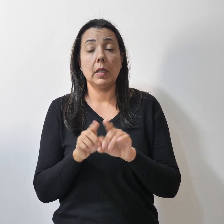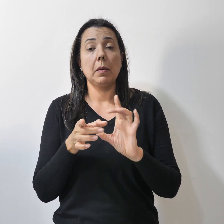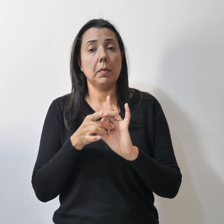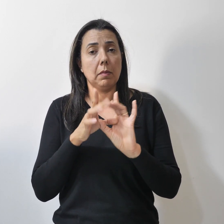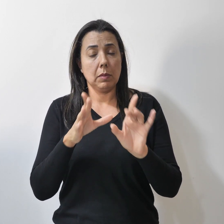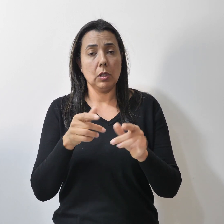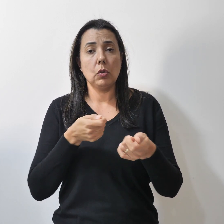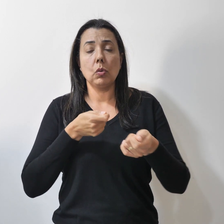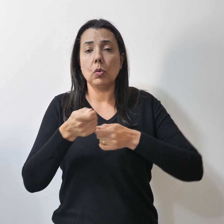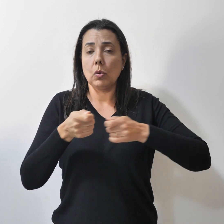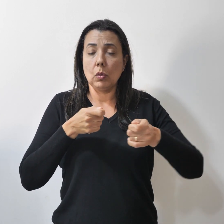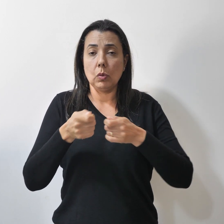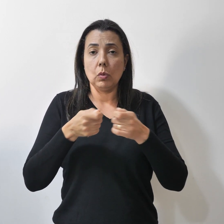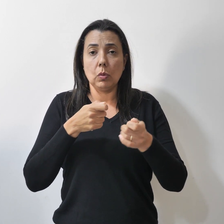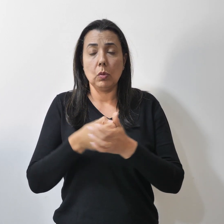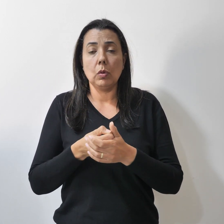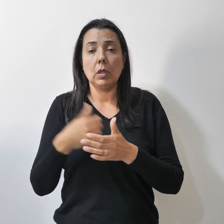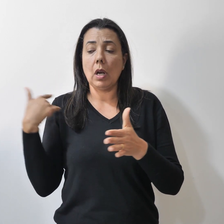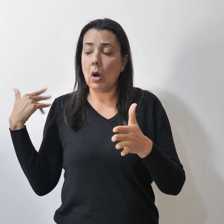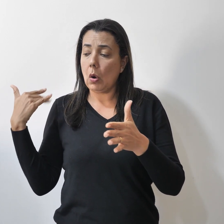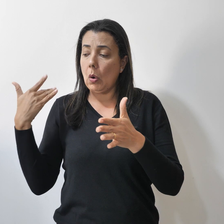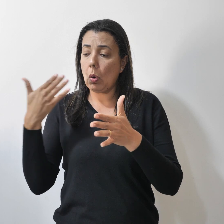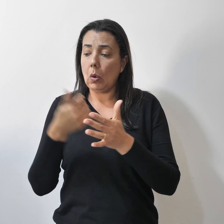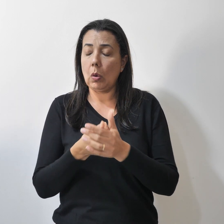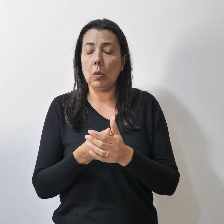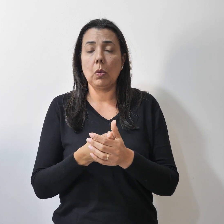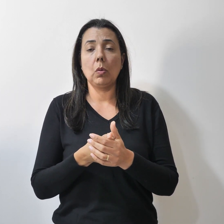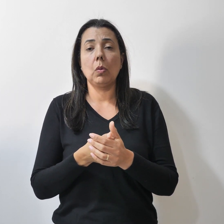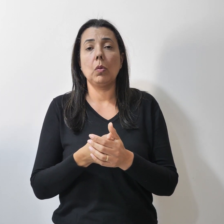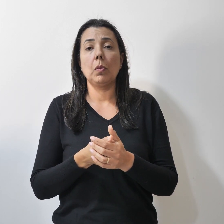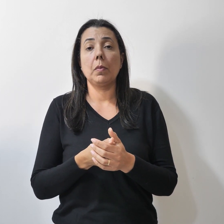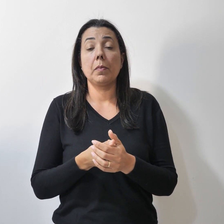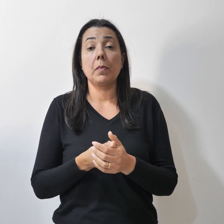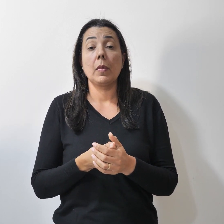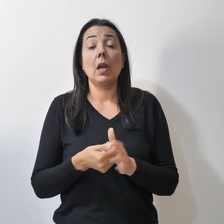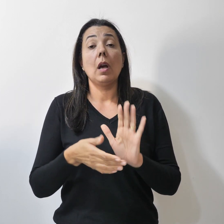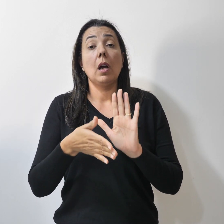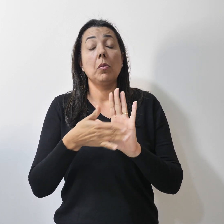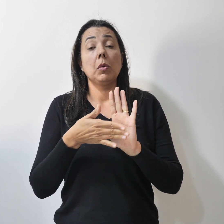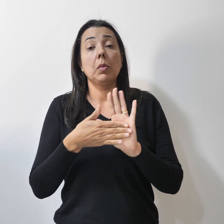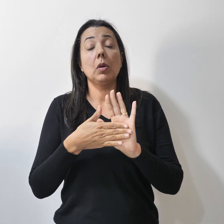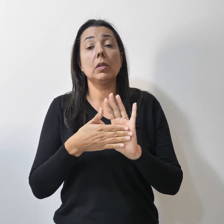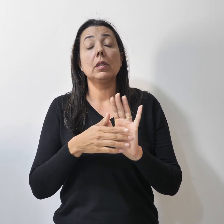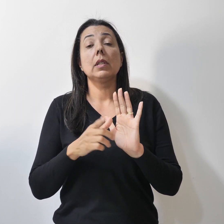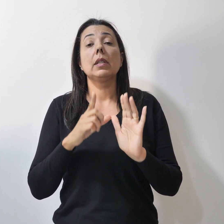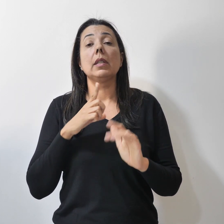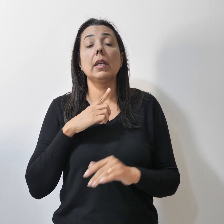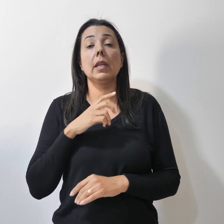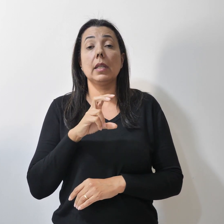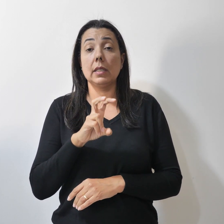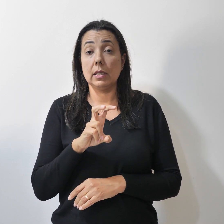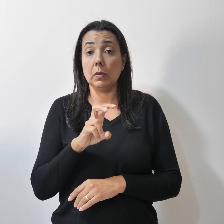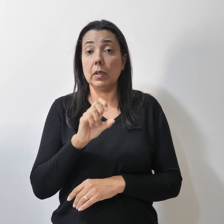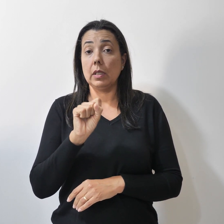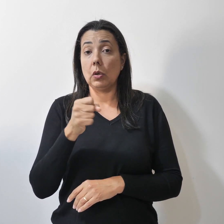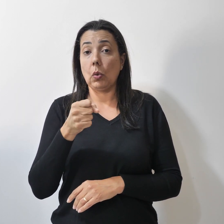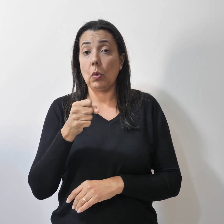monitoramento ao longo do decênio A proposta contém 58 metas